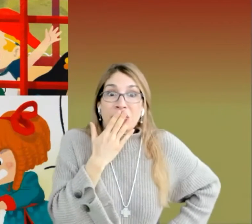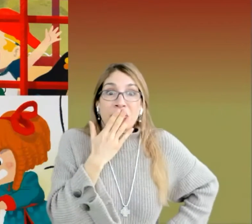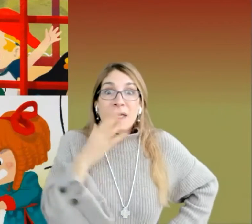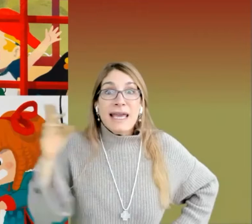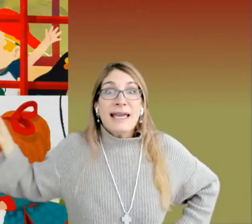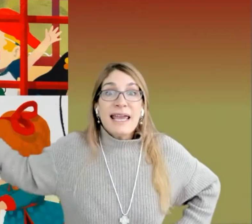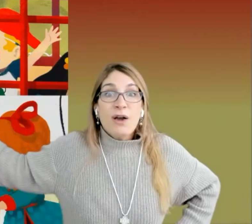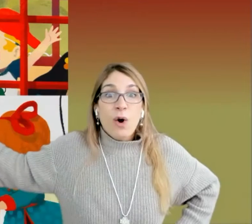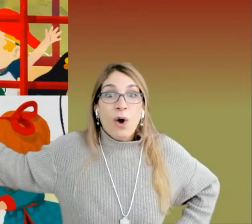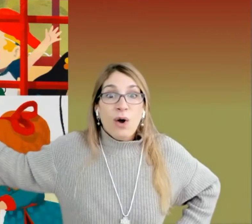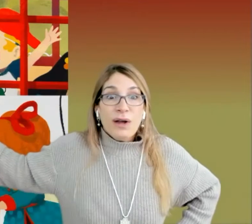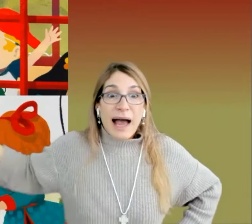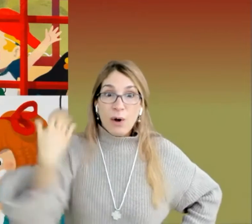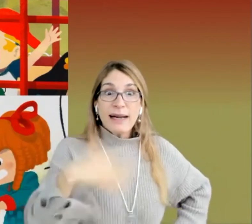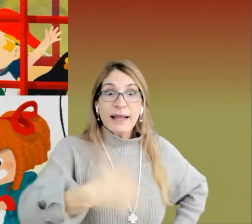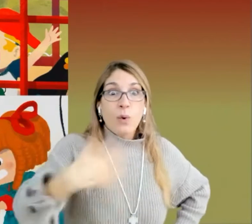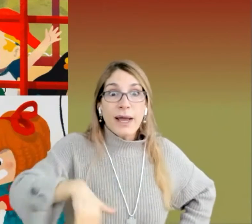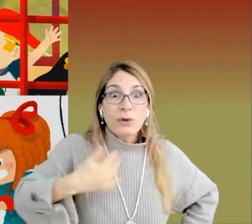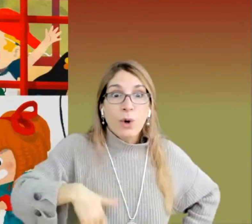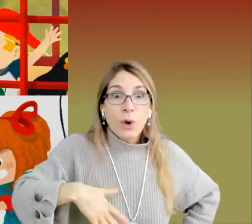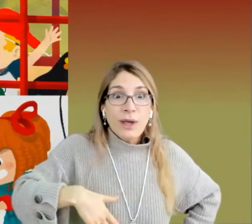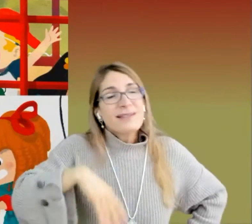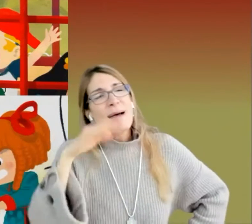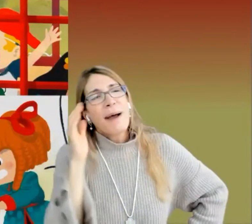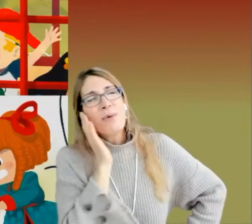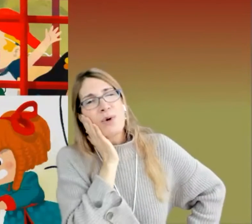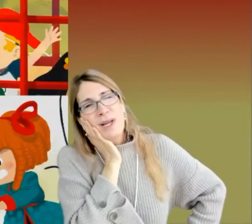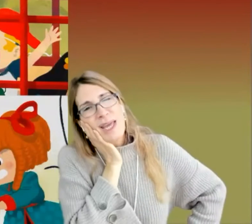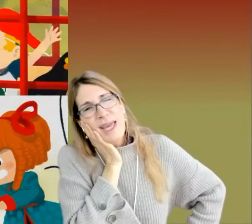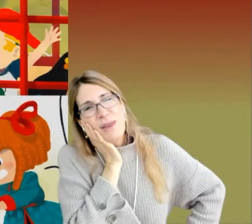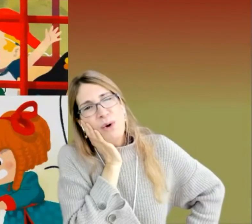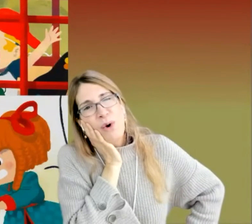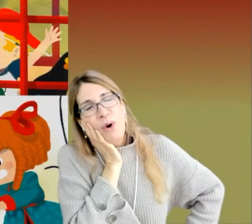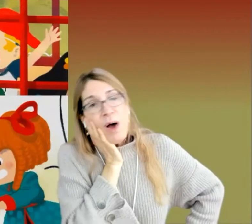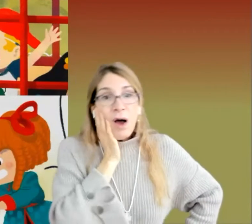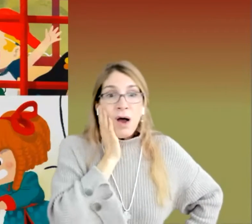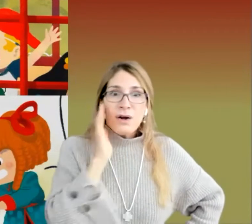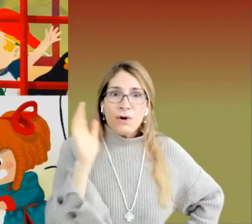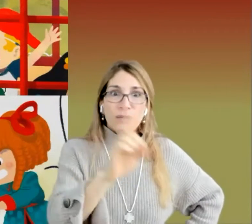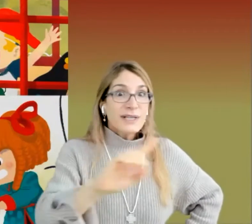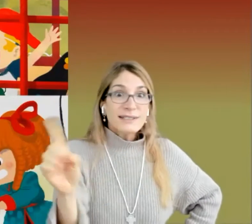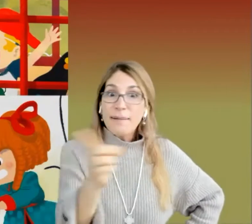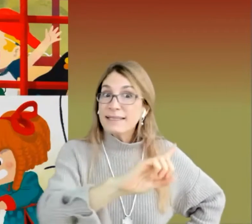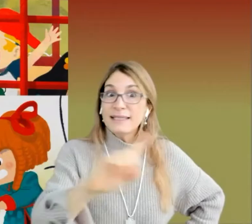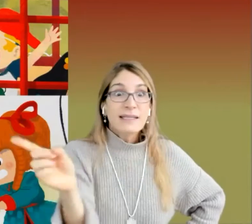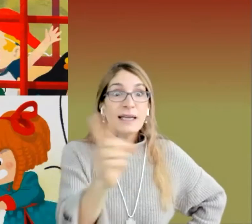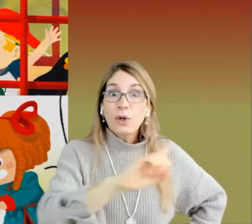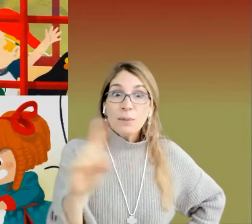Y gringo, ahora recuerdo que estaba aburrido. No se estaba sintiendo